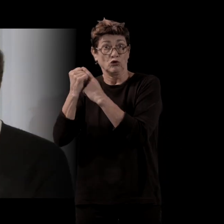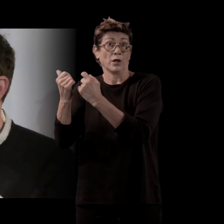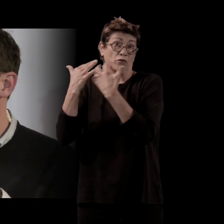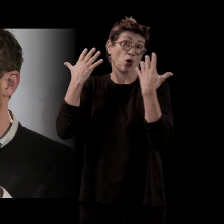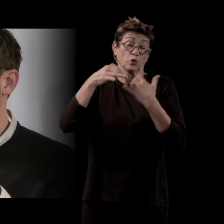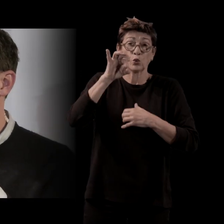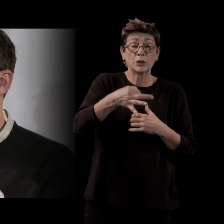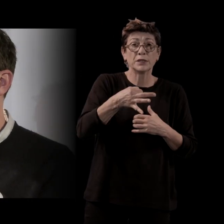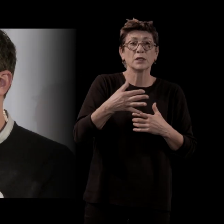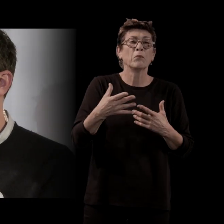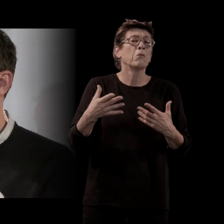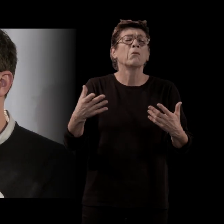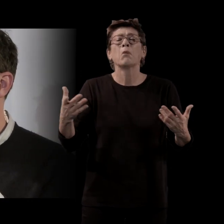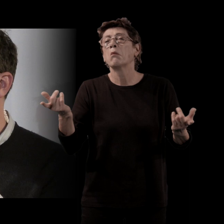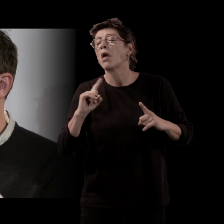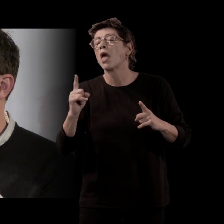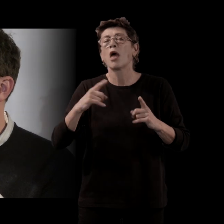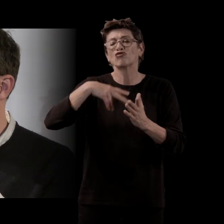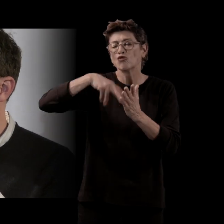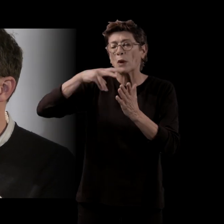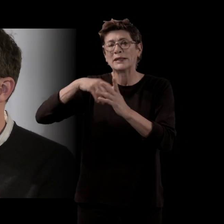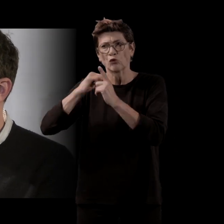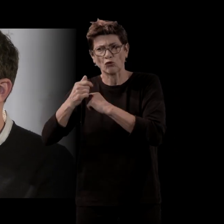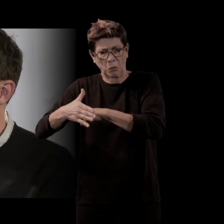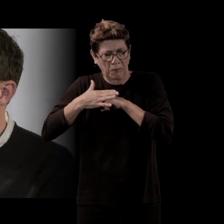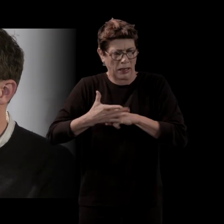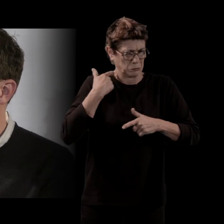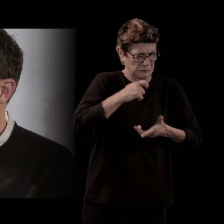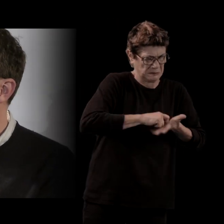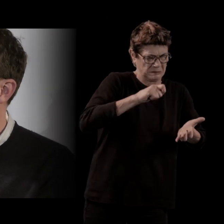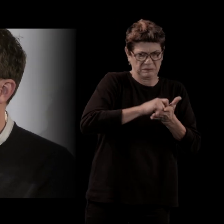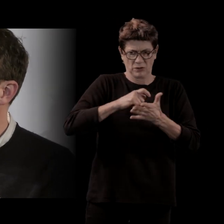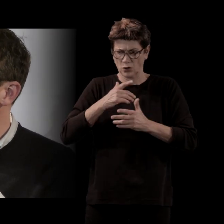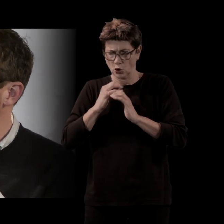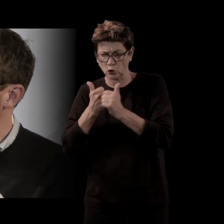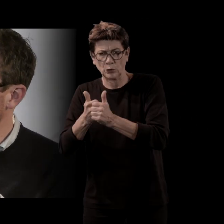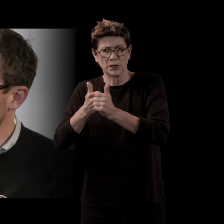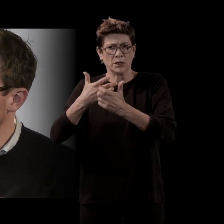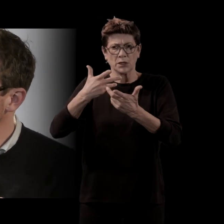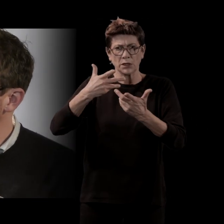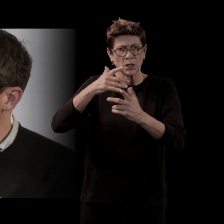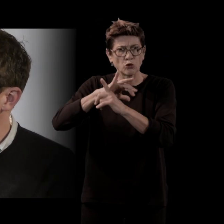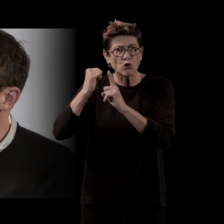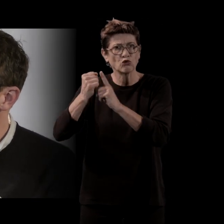Mais je ne lis pas de sociologie pour écrire, je ne pars pas de type sociologique pour créer des personnages,